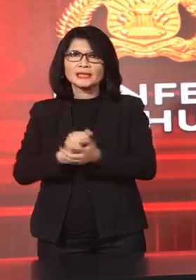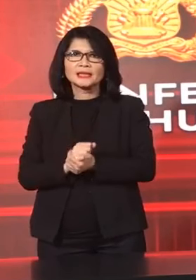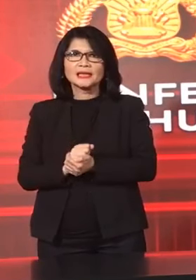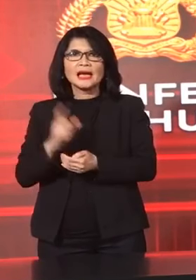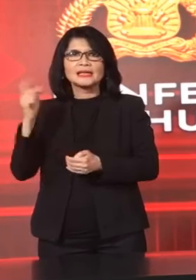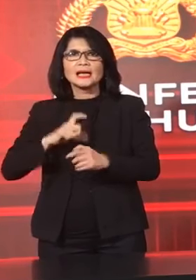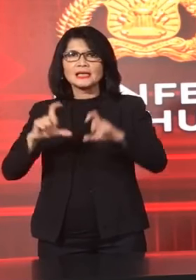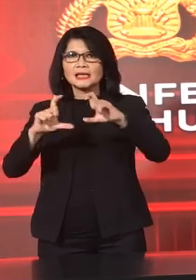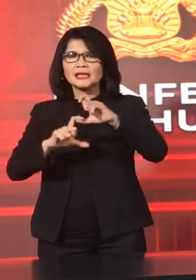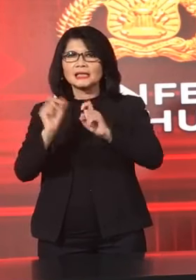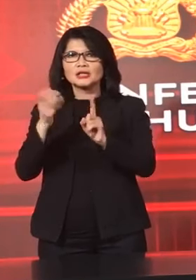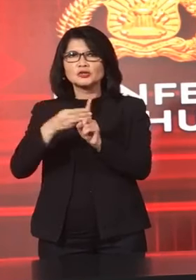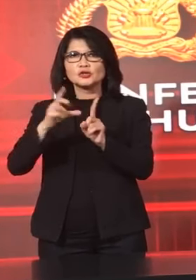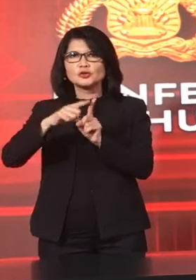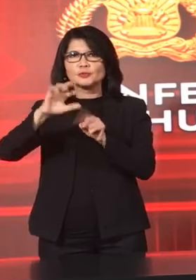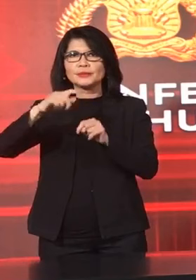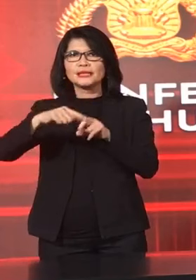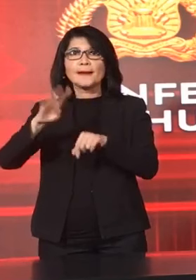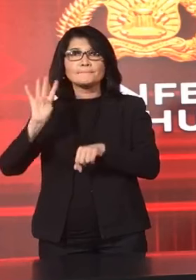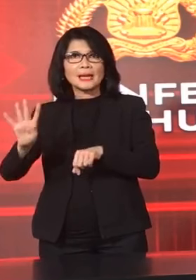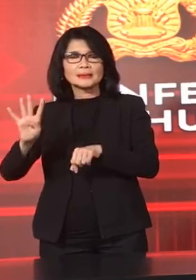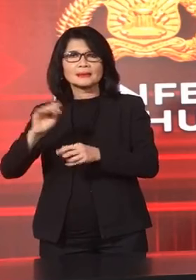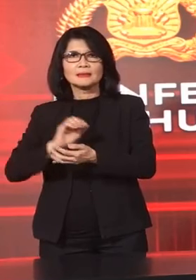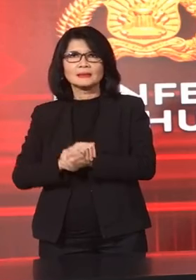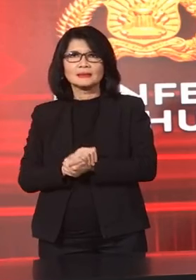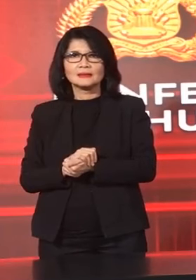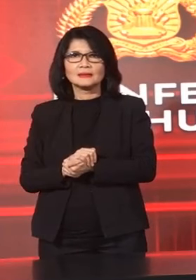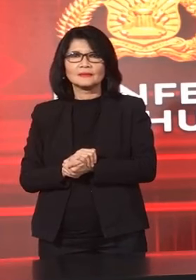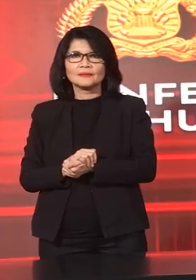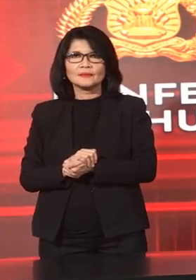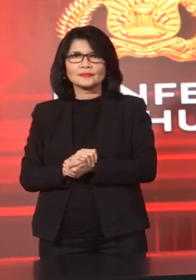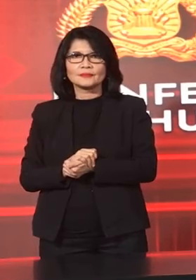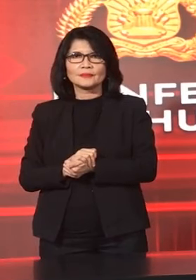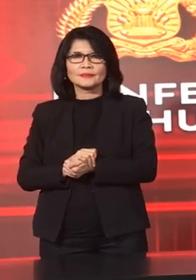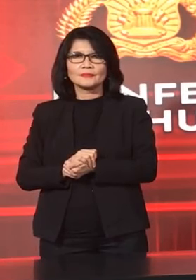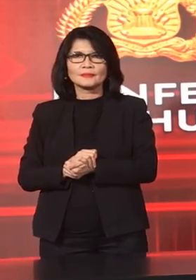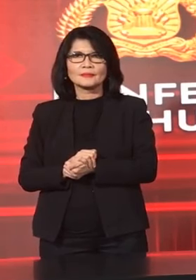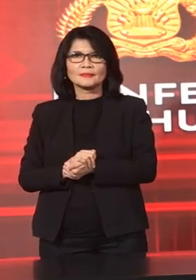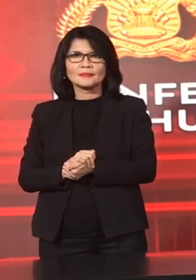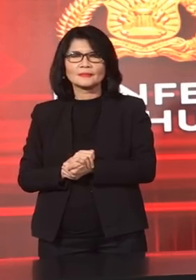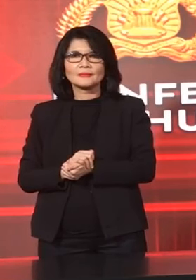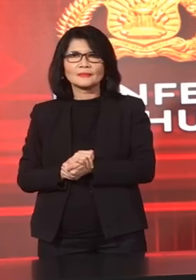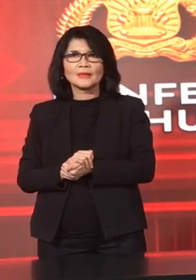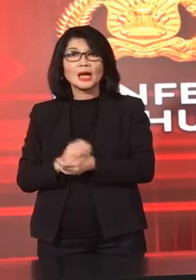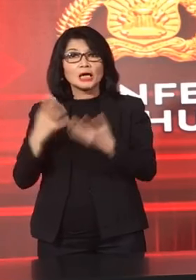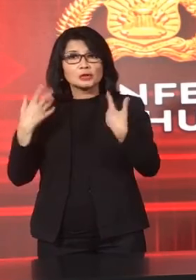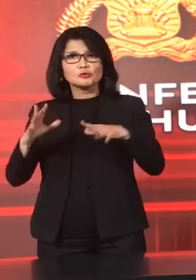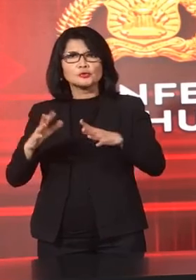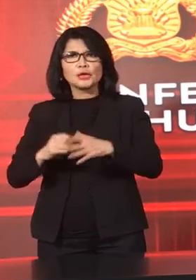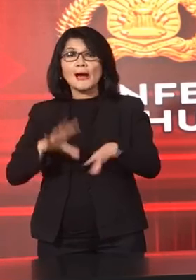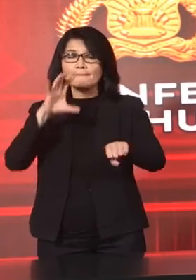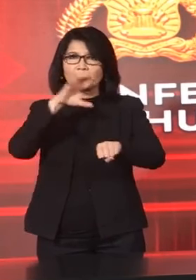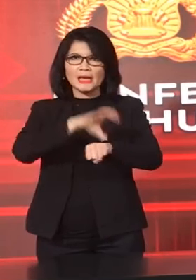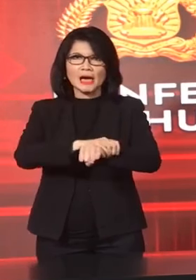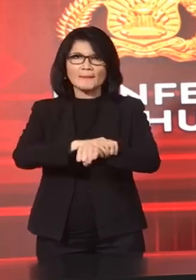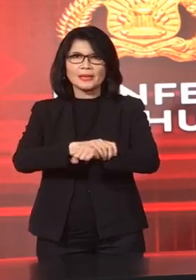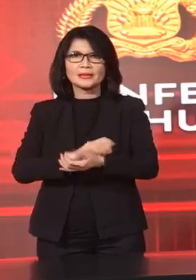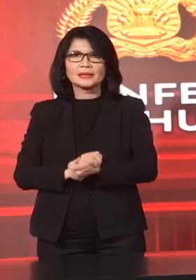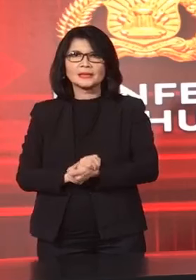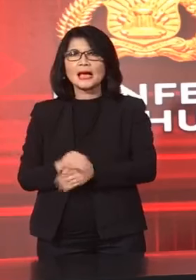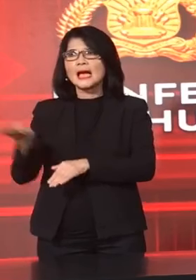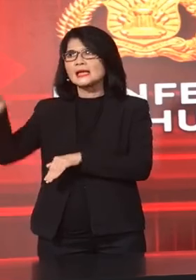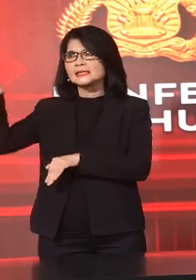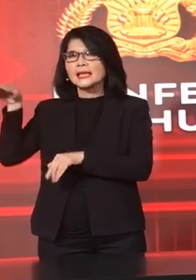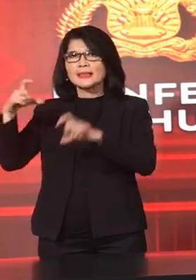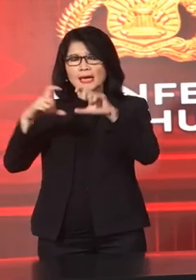Subdit 4 Direkturat Tindak Bidan Eksus Baris Kemburi Yang telah Melakukan Penangkapan Terhadap